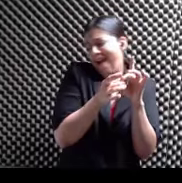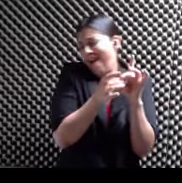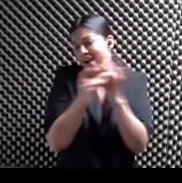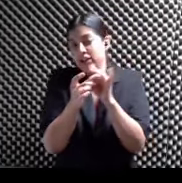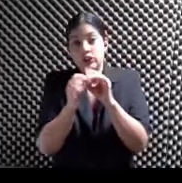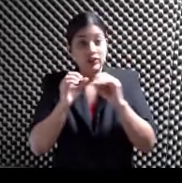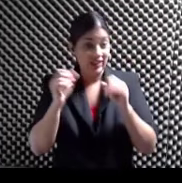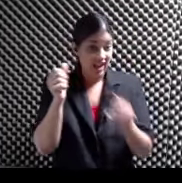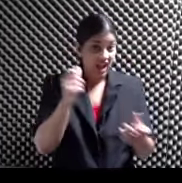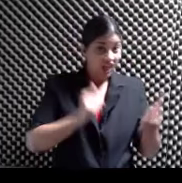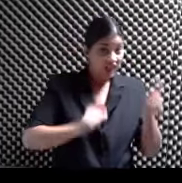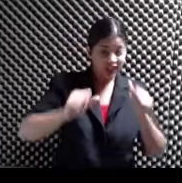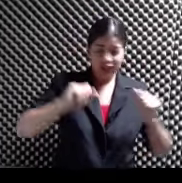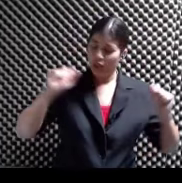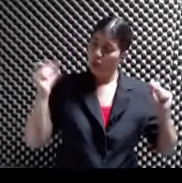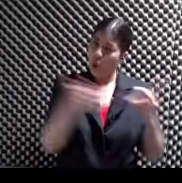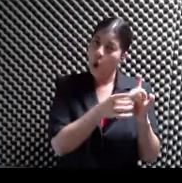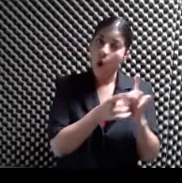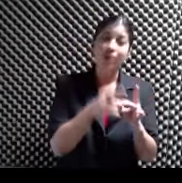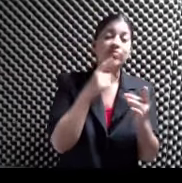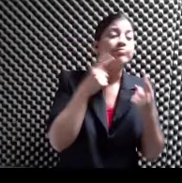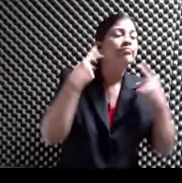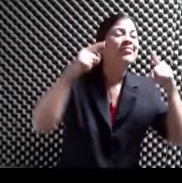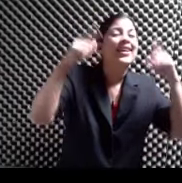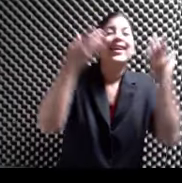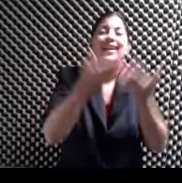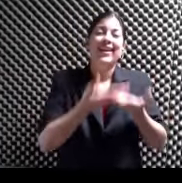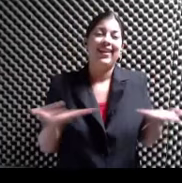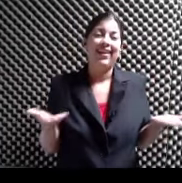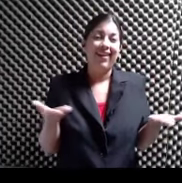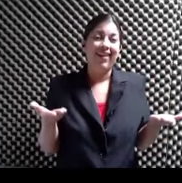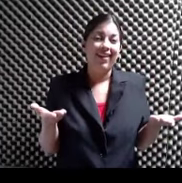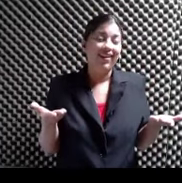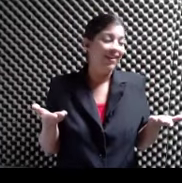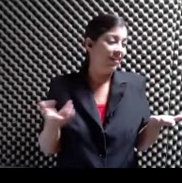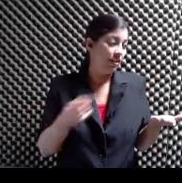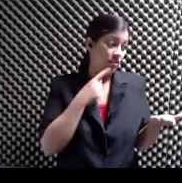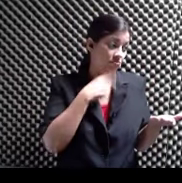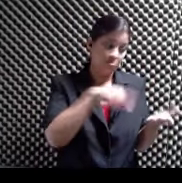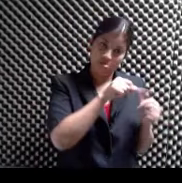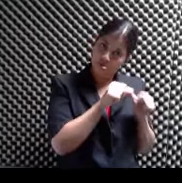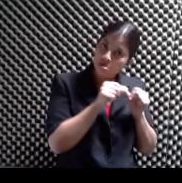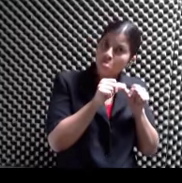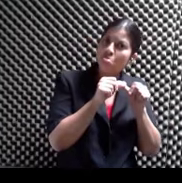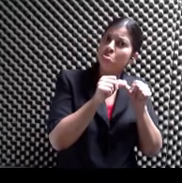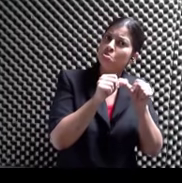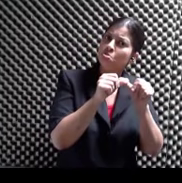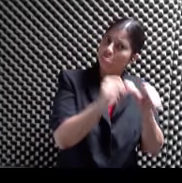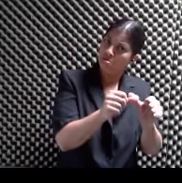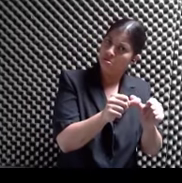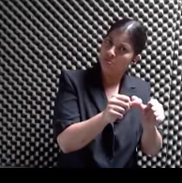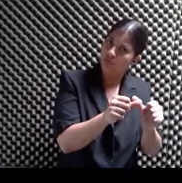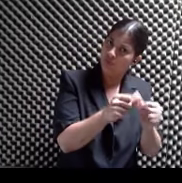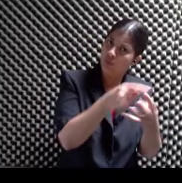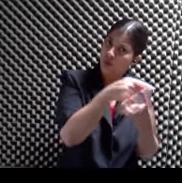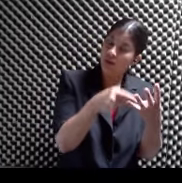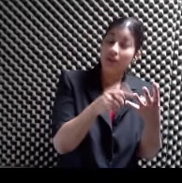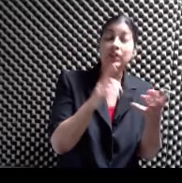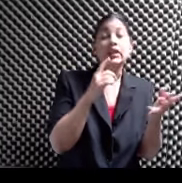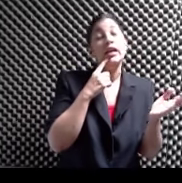artístico Es que han logrado Mantenerse Obviamente Ya no están Todos los que son Está ahora Huizón Con su